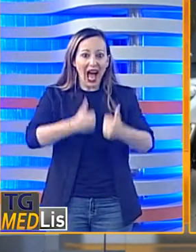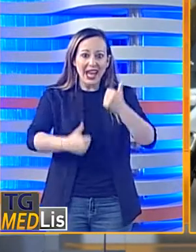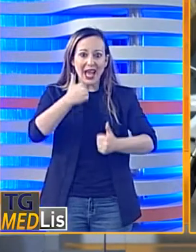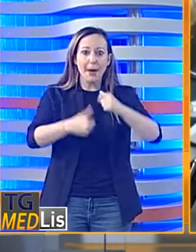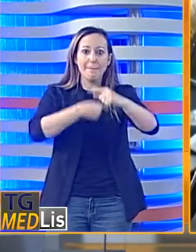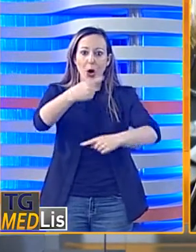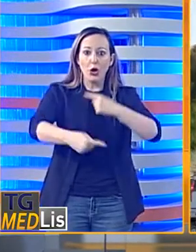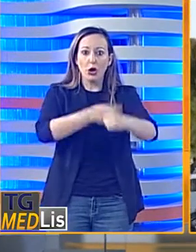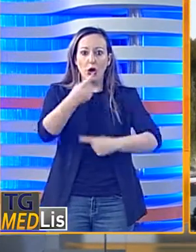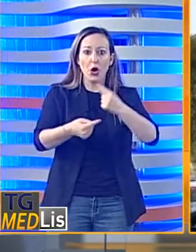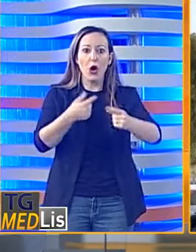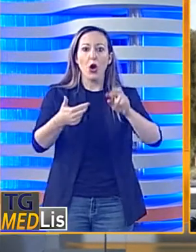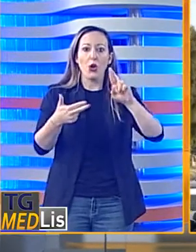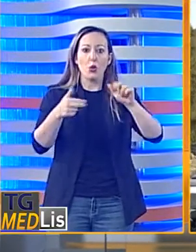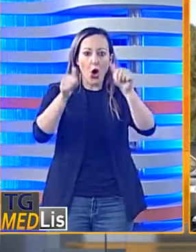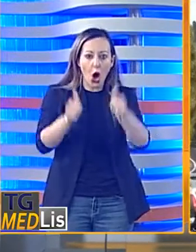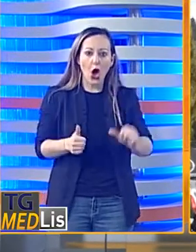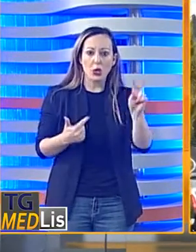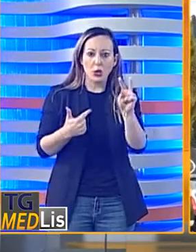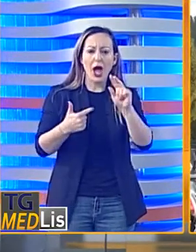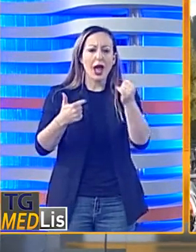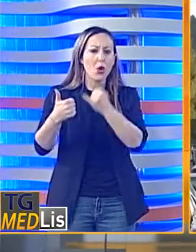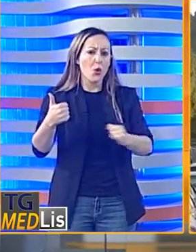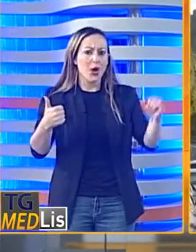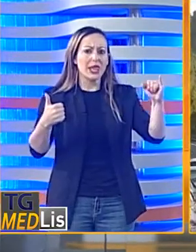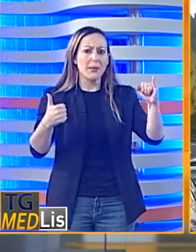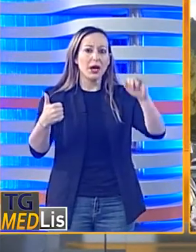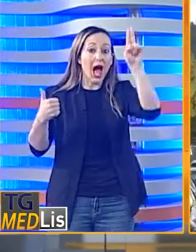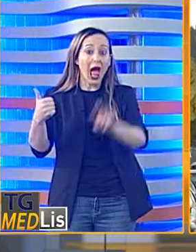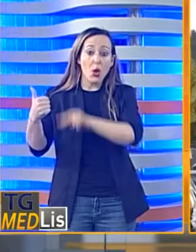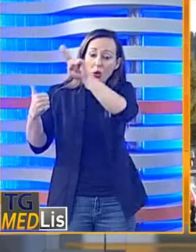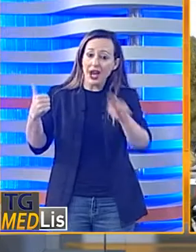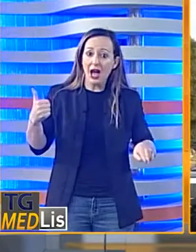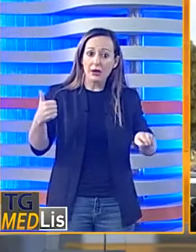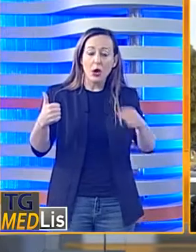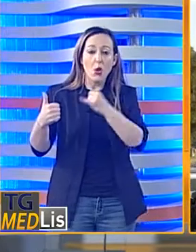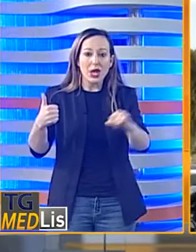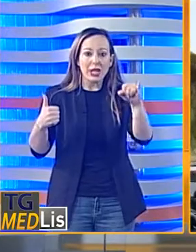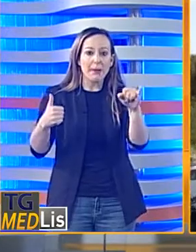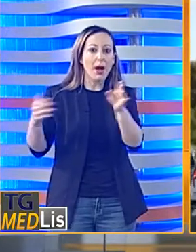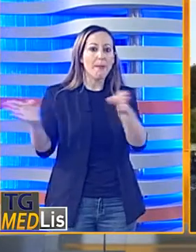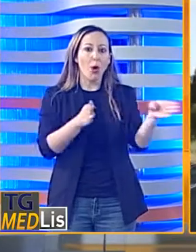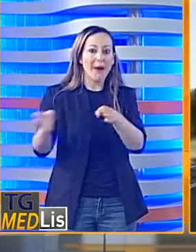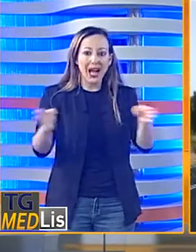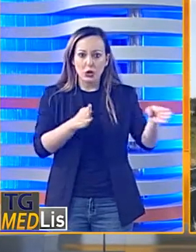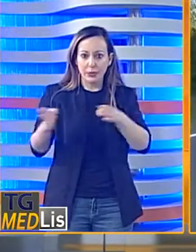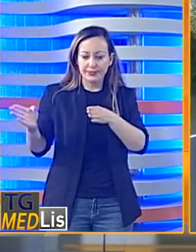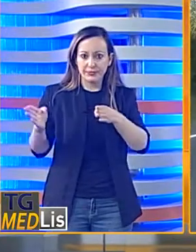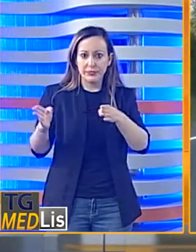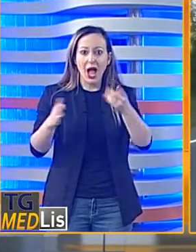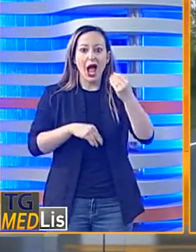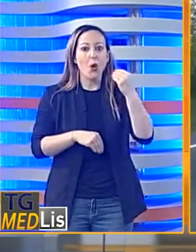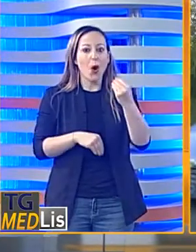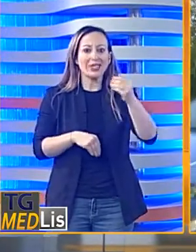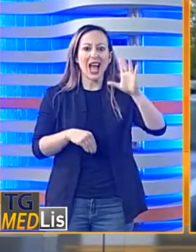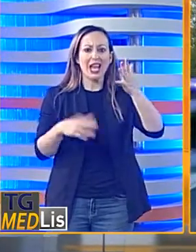di una gara domenica scorsa all'alba poi annullata all'ultimo momento. Probabilmente qualcuno